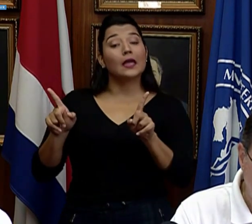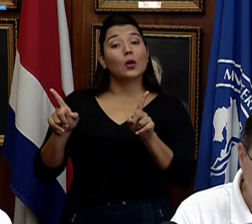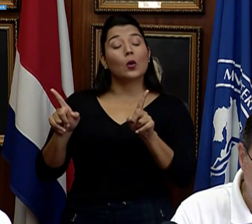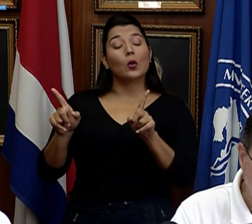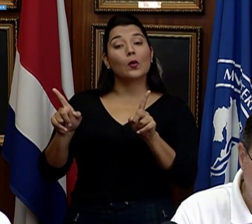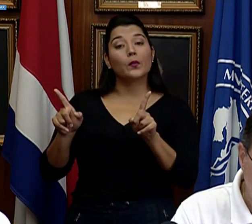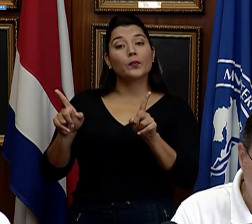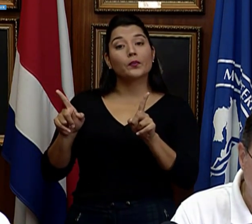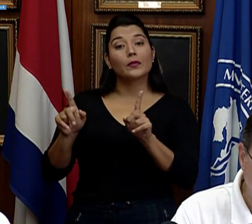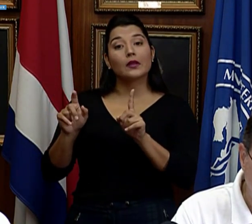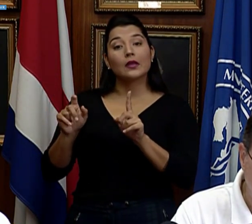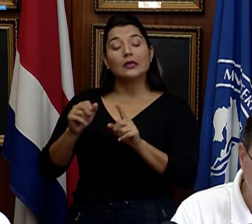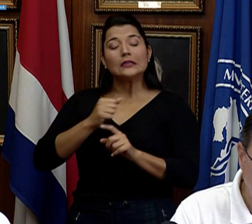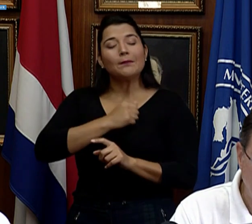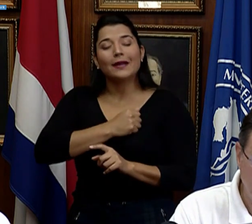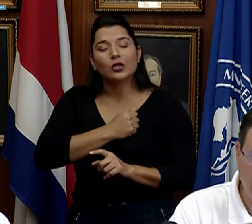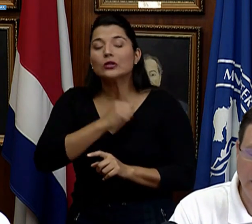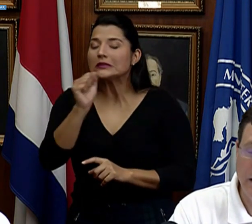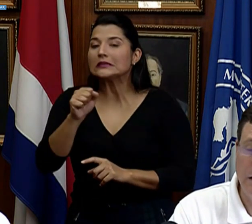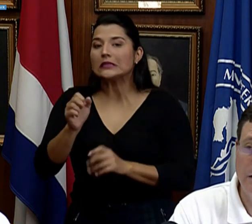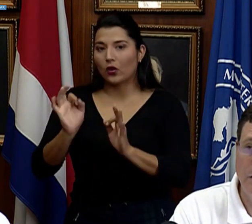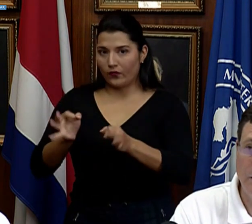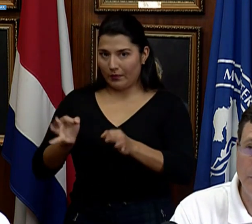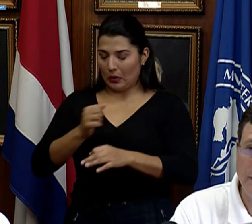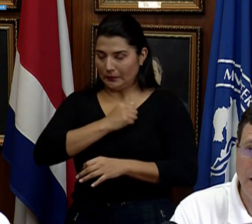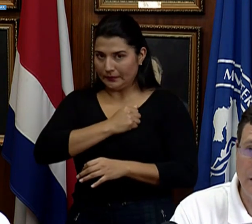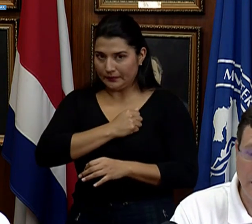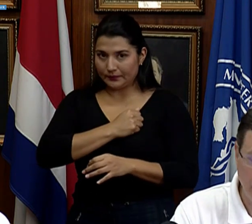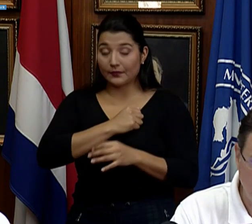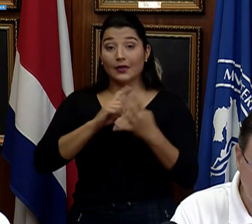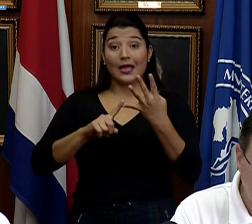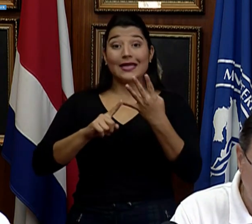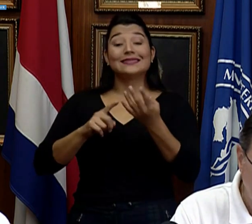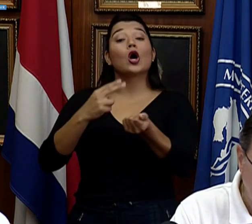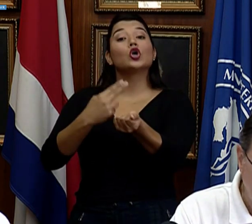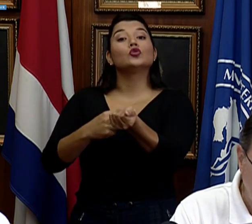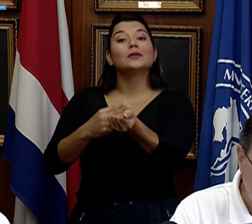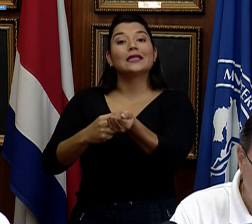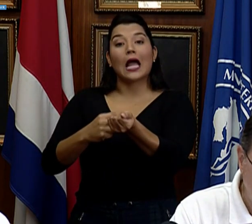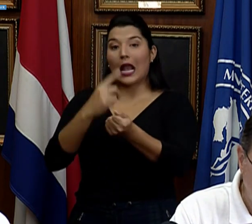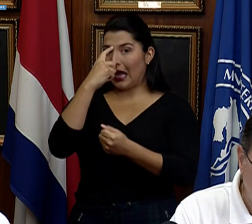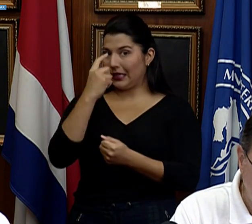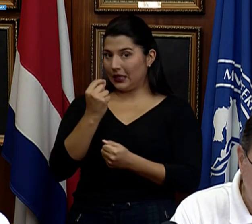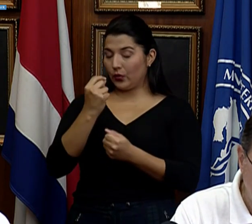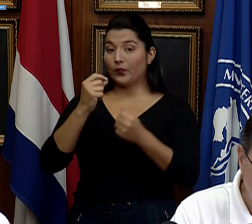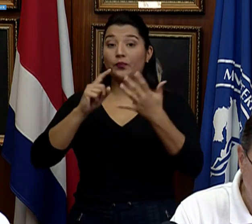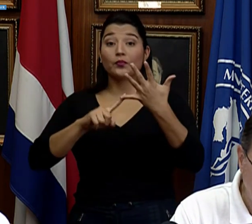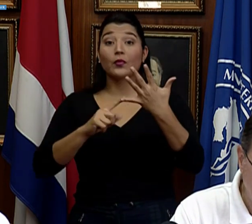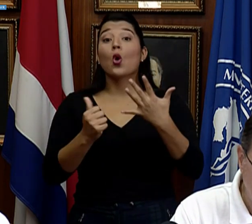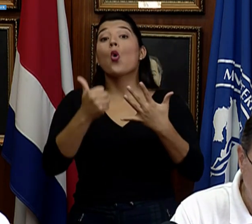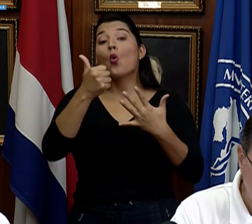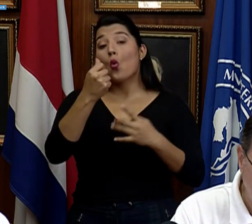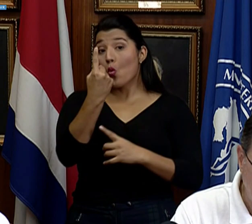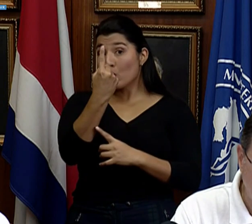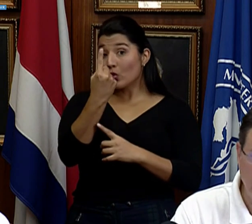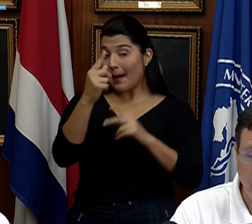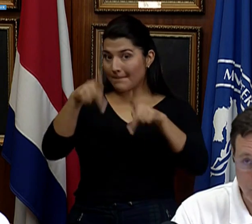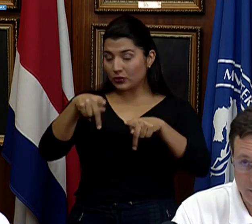perdón, ese sí está confirmado, en el hospital Calderón Guardia. Y uno en aislamiento